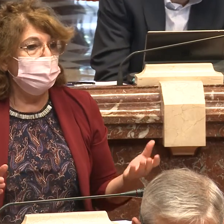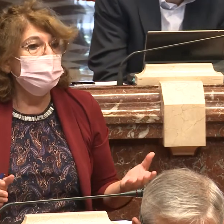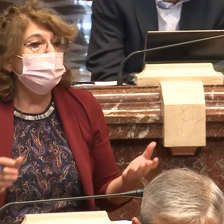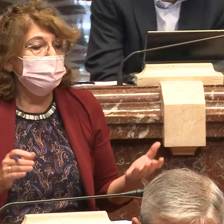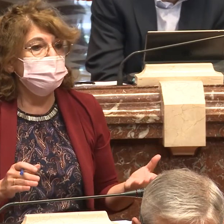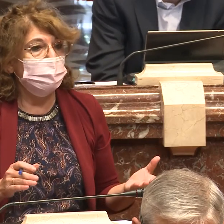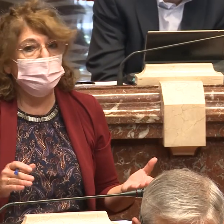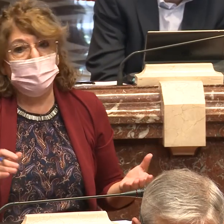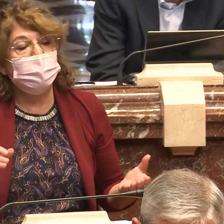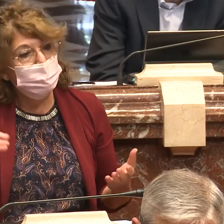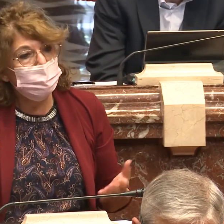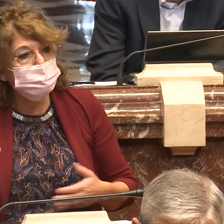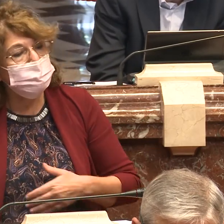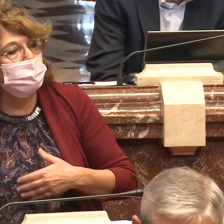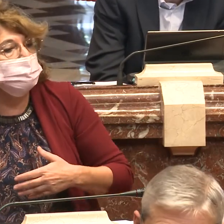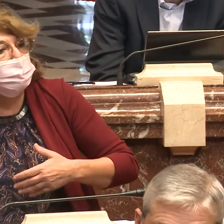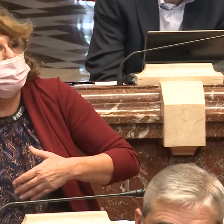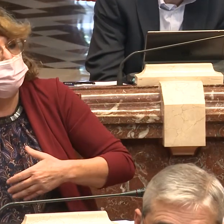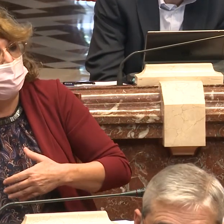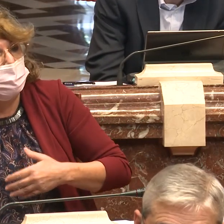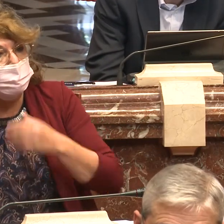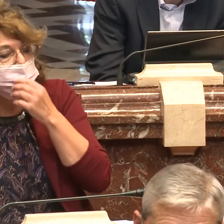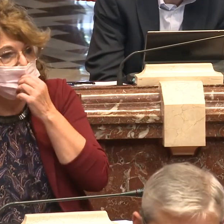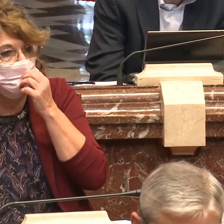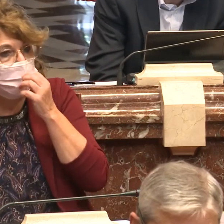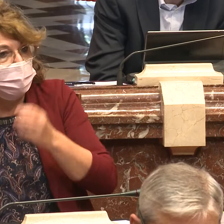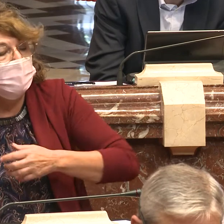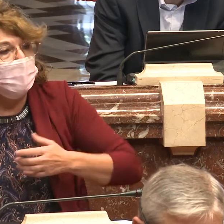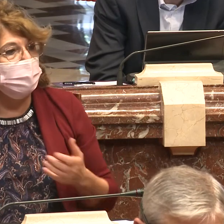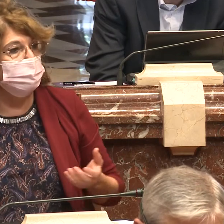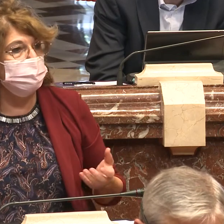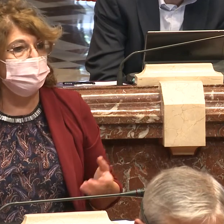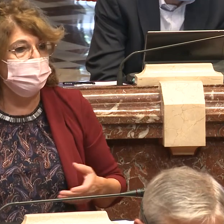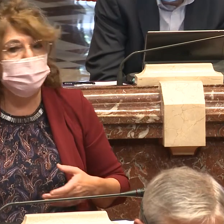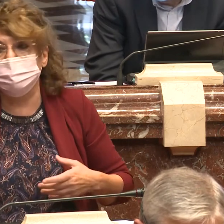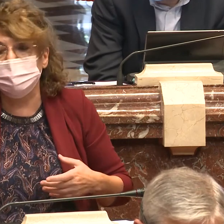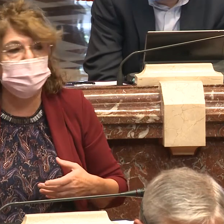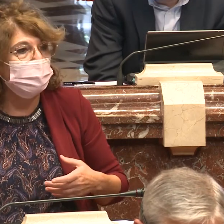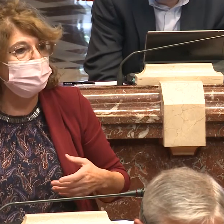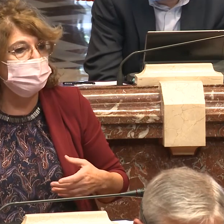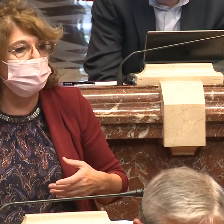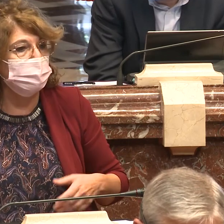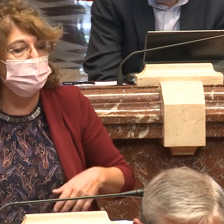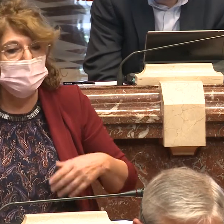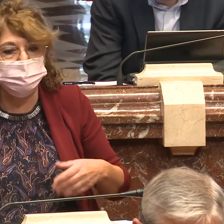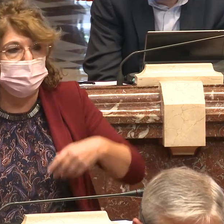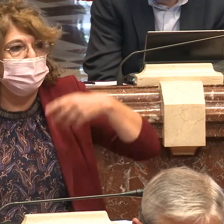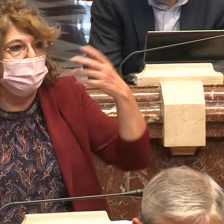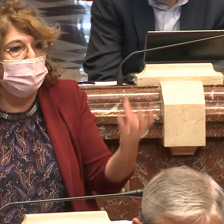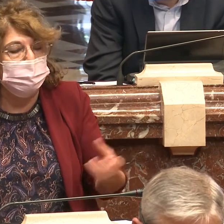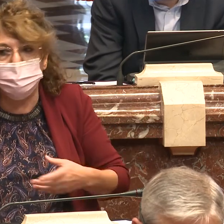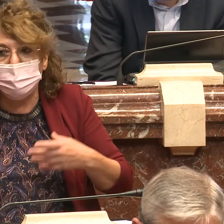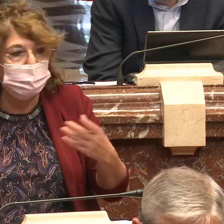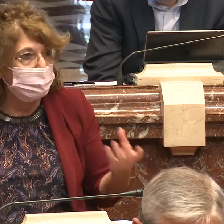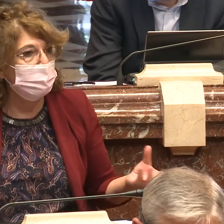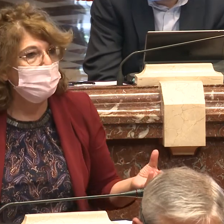por lo menos de la administración, que luego eso se puede ir contagiando y exigiendo también a las empresas privadas que tengan que desarrollar un trabajo